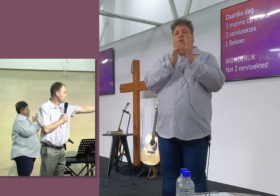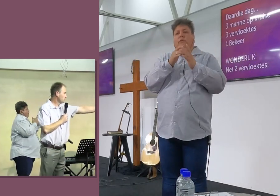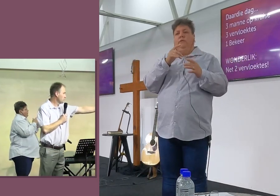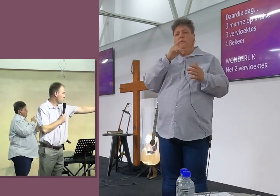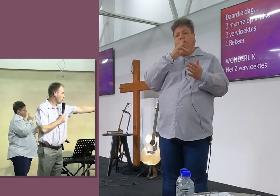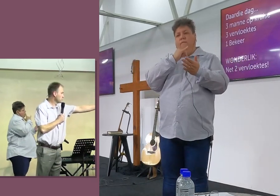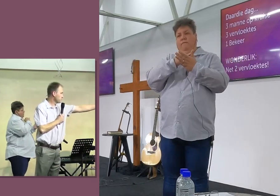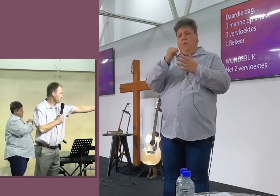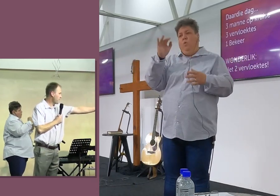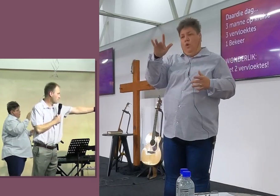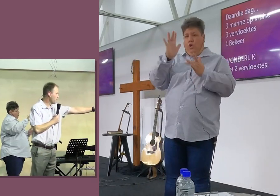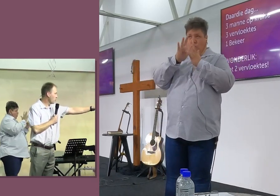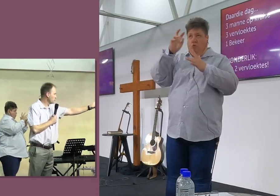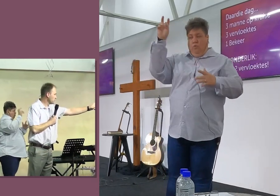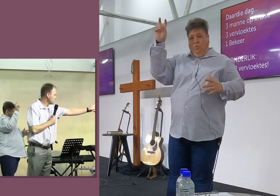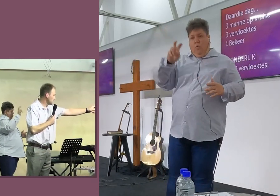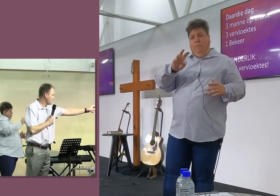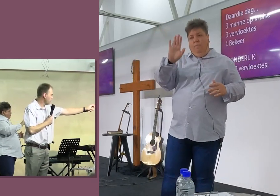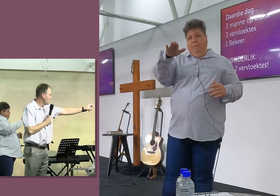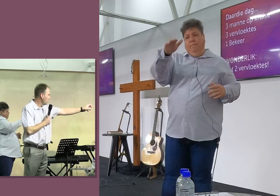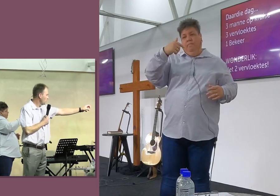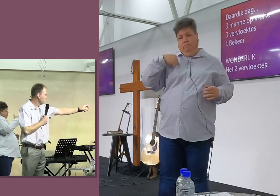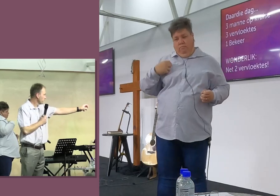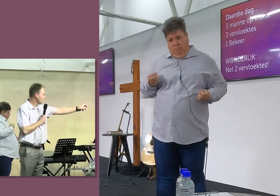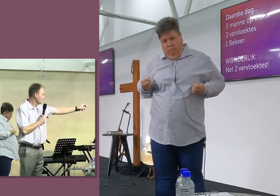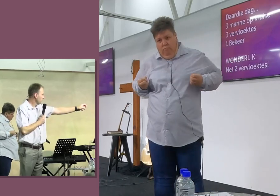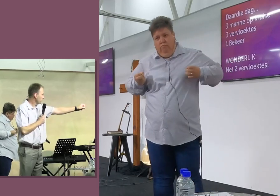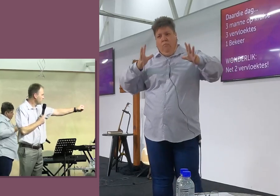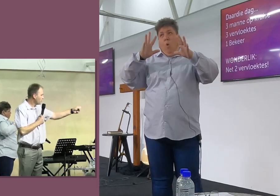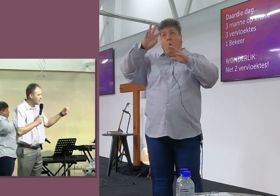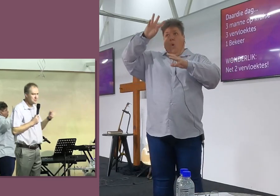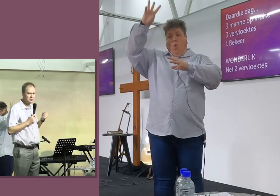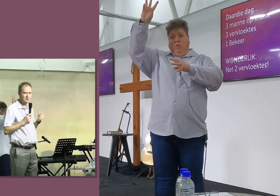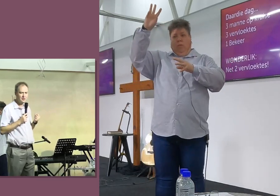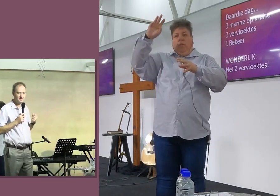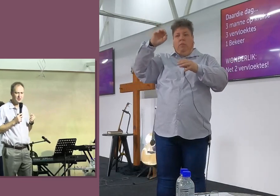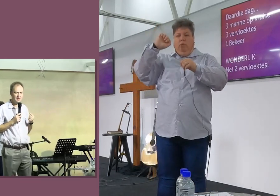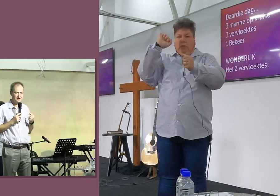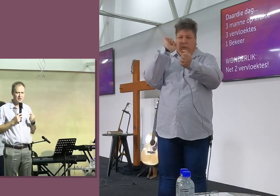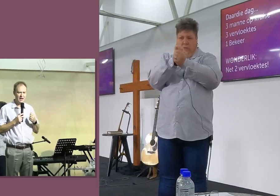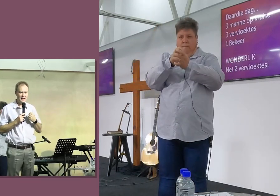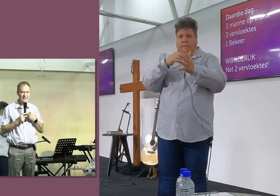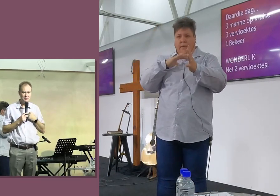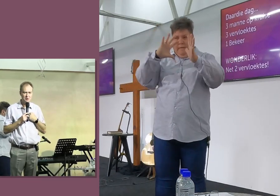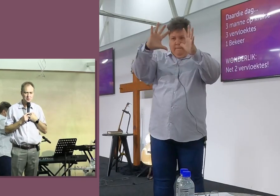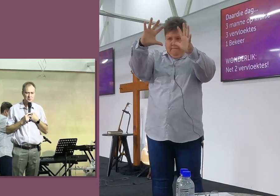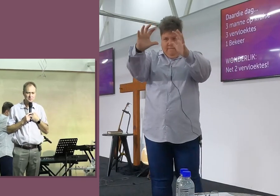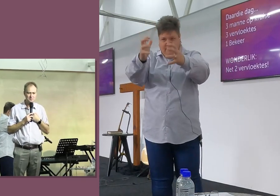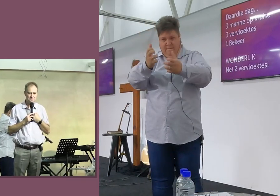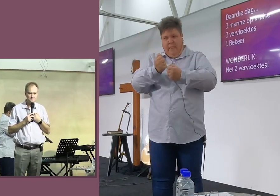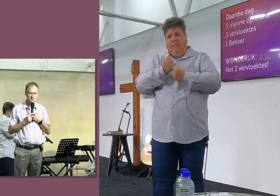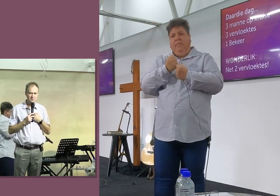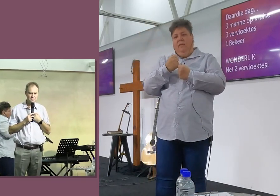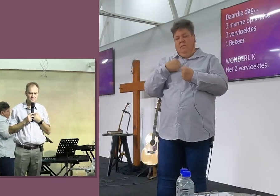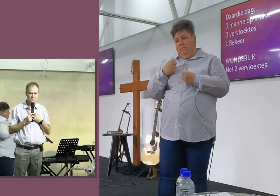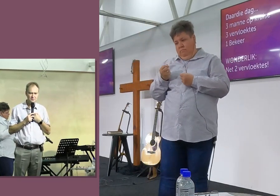vloek, Godse verwerping, Godse straf, van jou af. En hy neem het op hom.